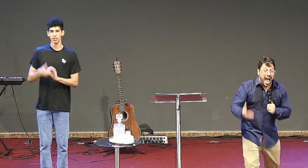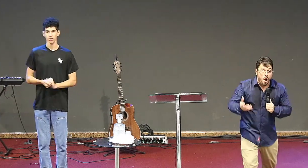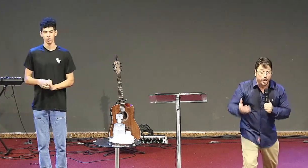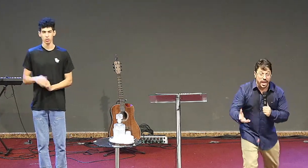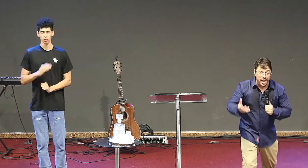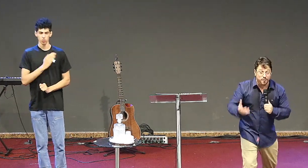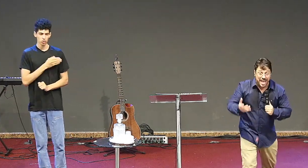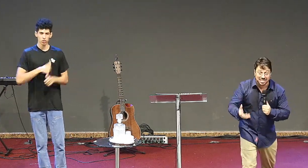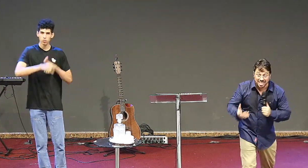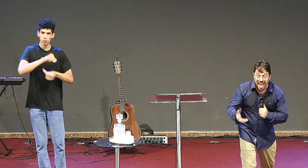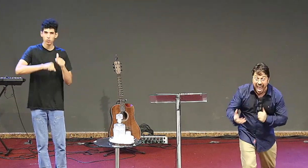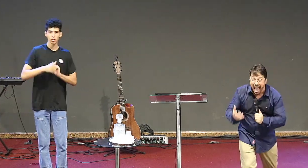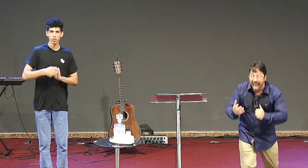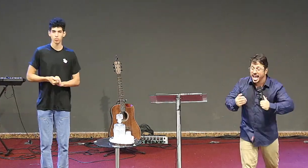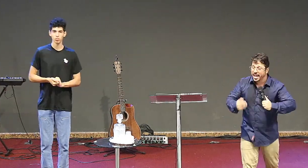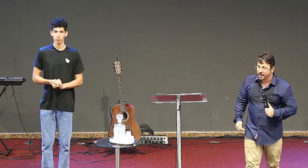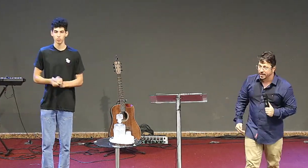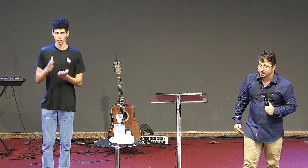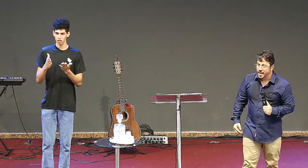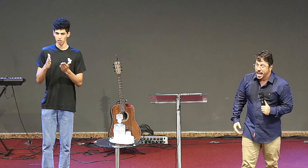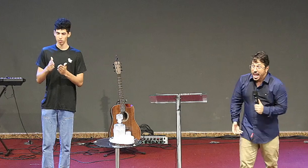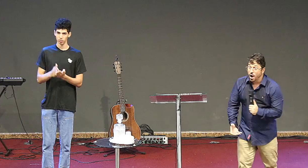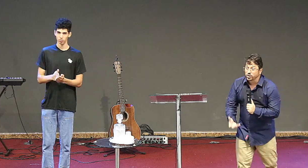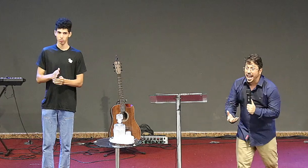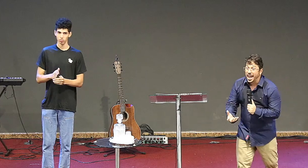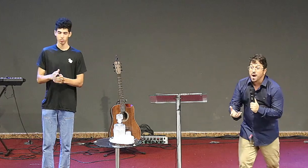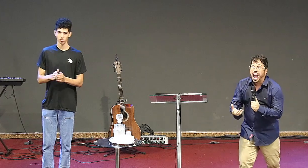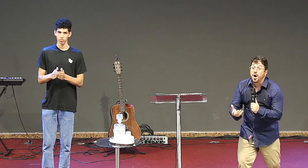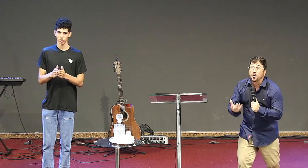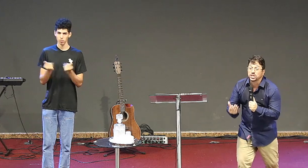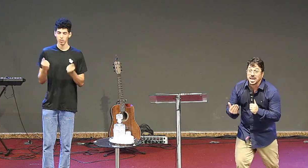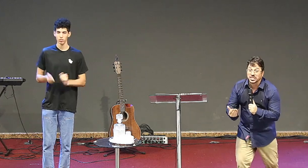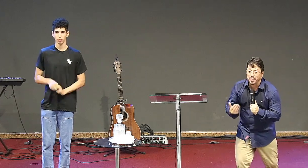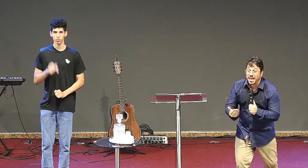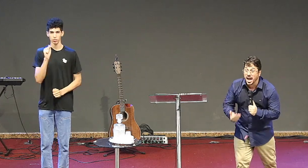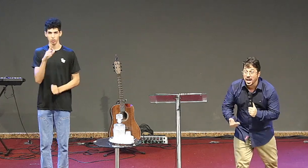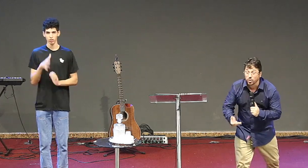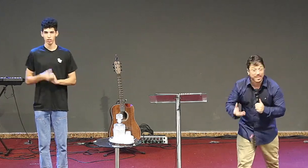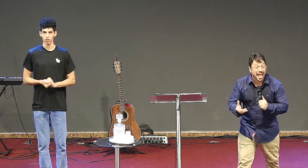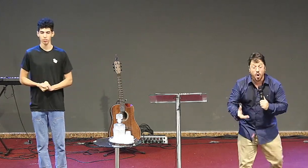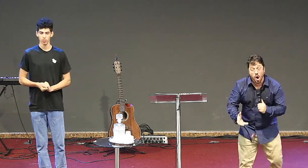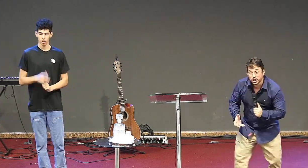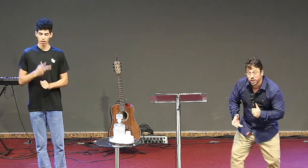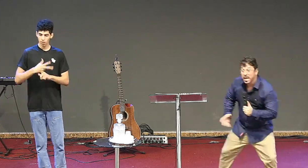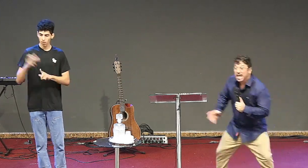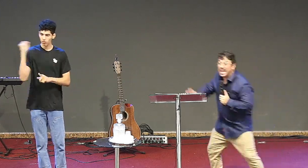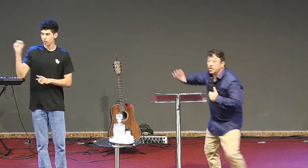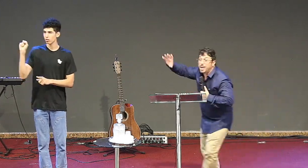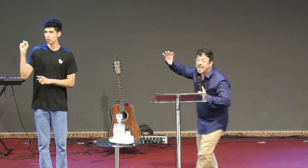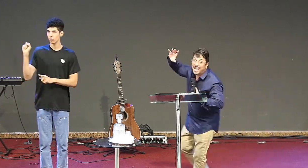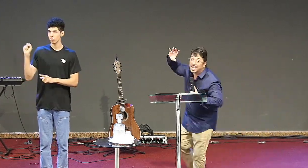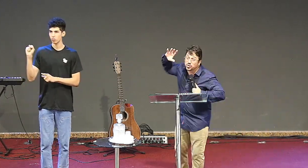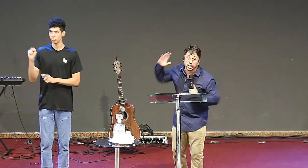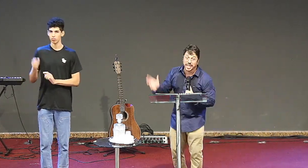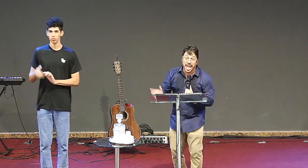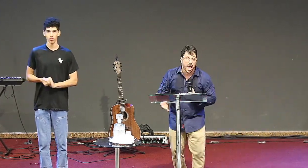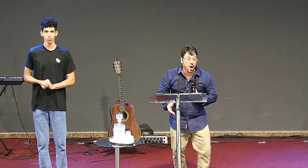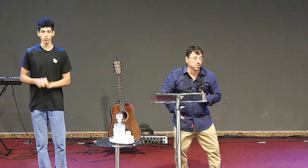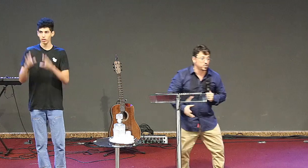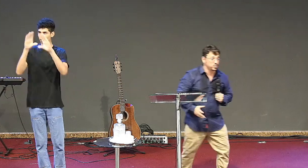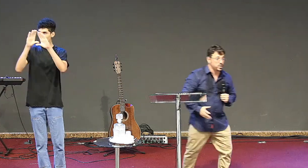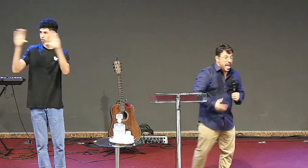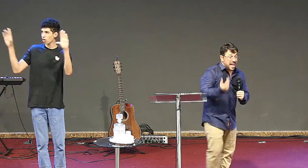ao que vencer eu tenho algo te esperando e está onde está no paraíso de